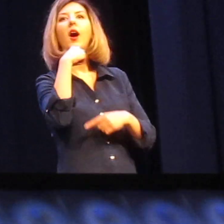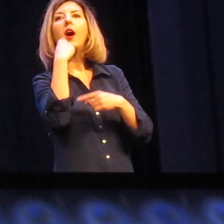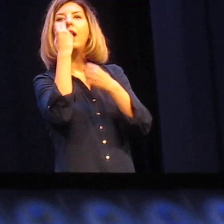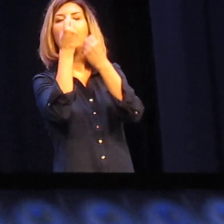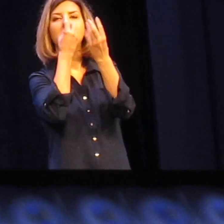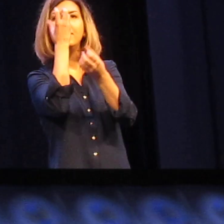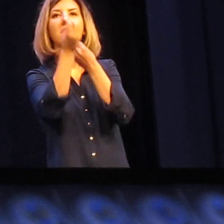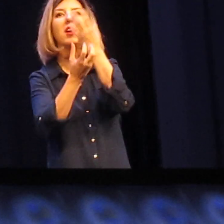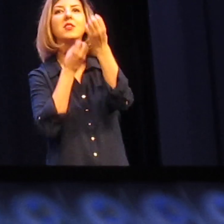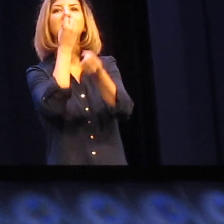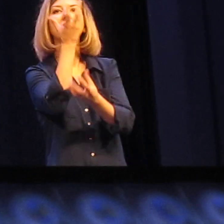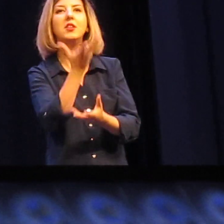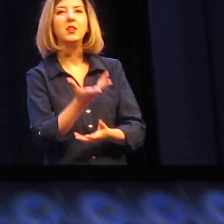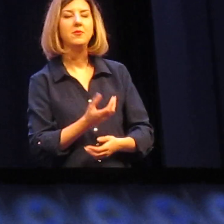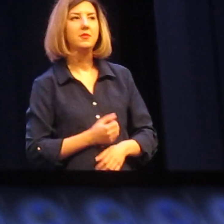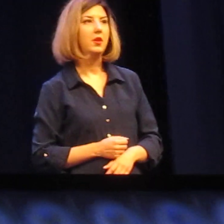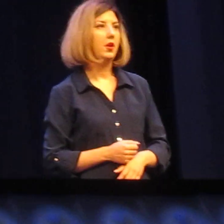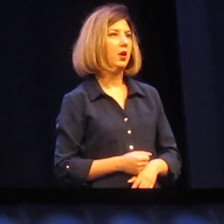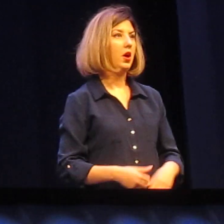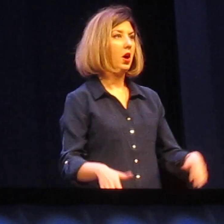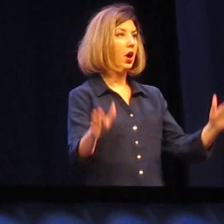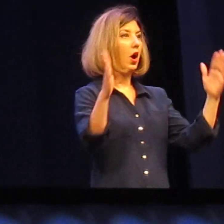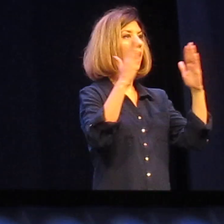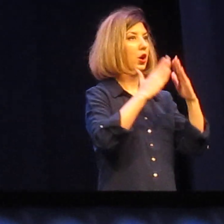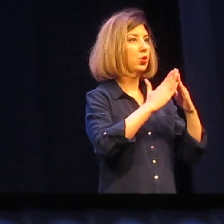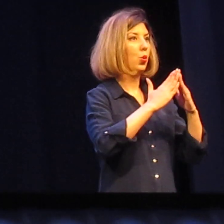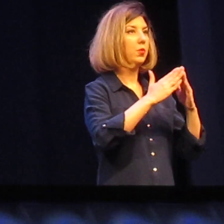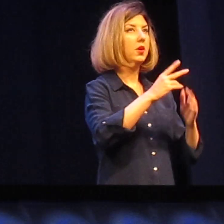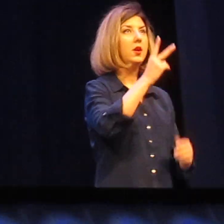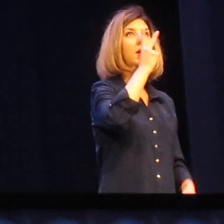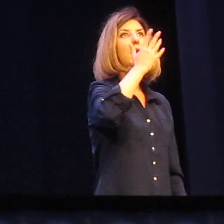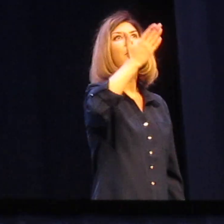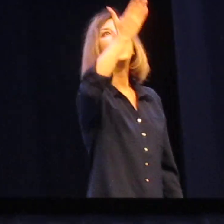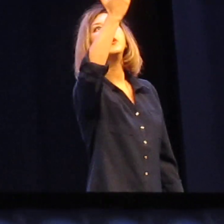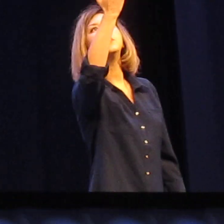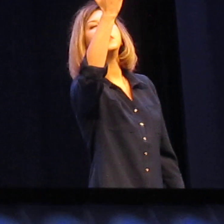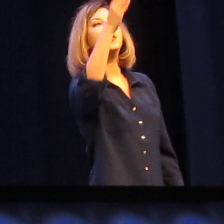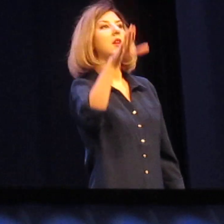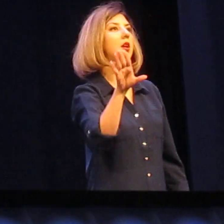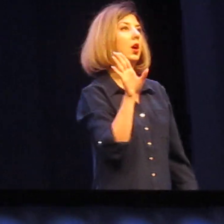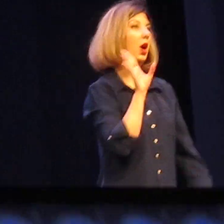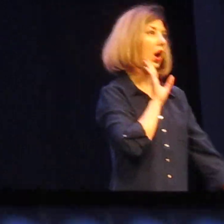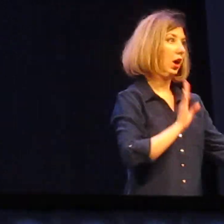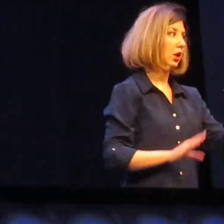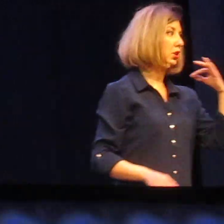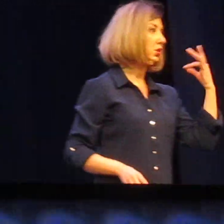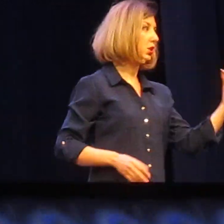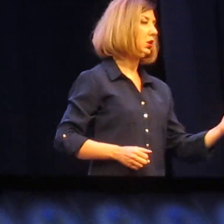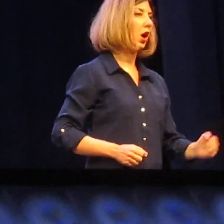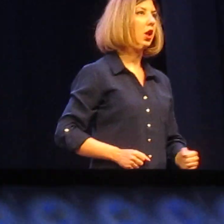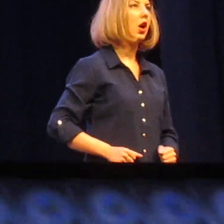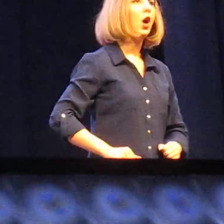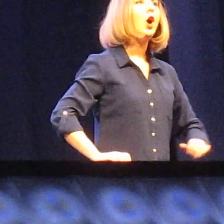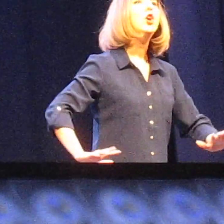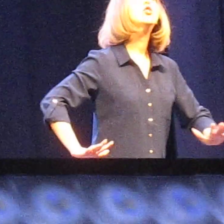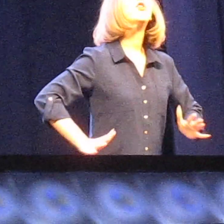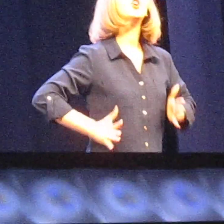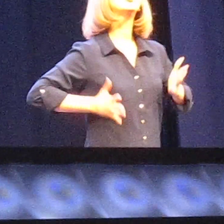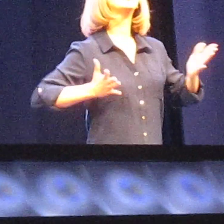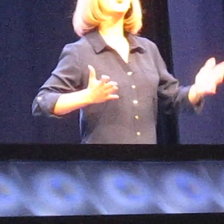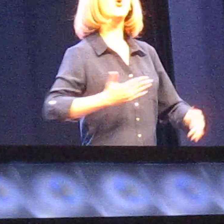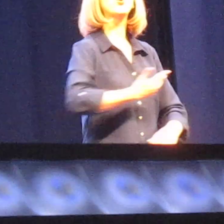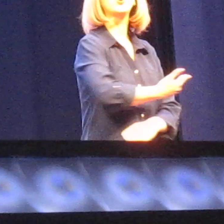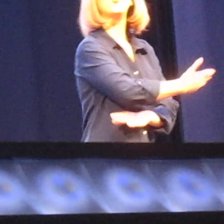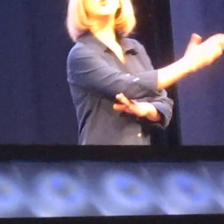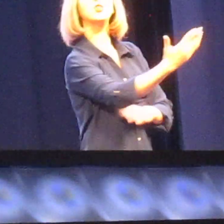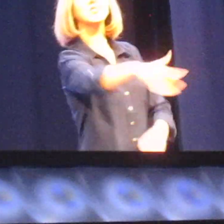на цветы. А дома, посмотри, она сказала, с